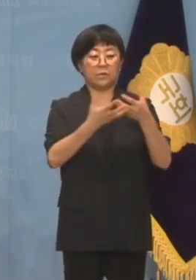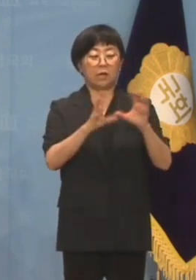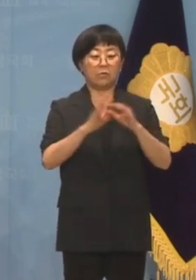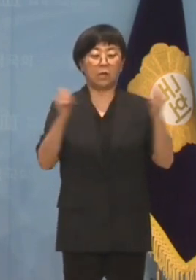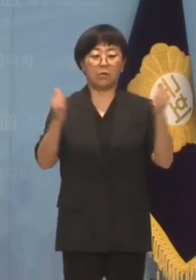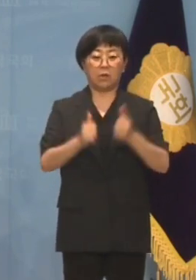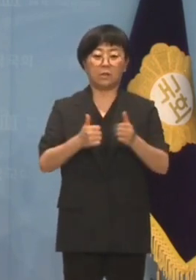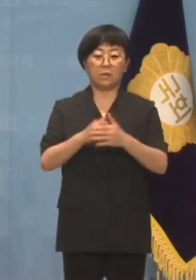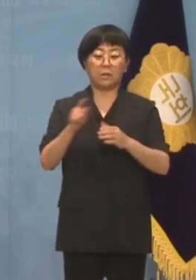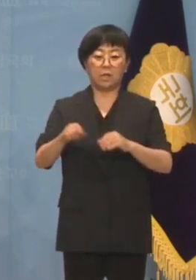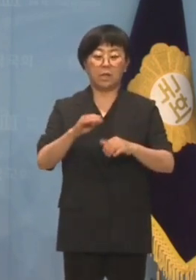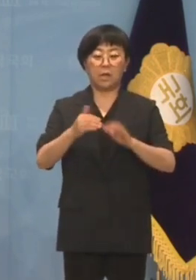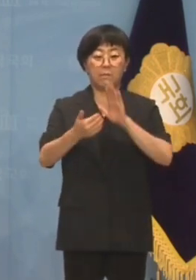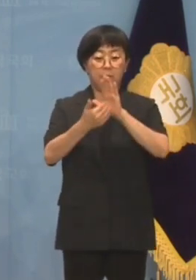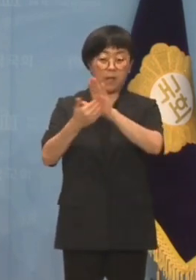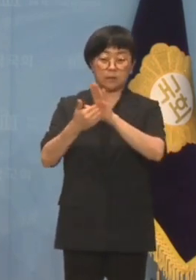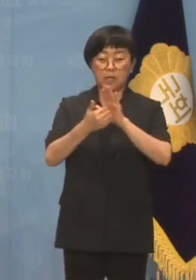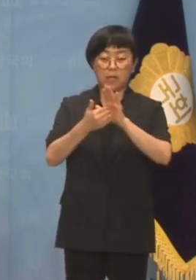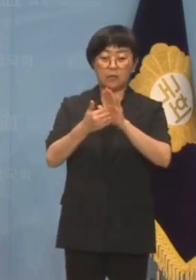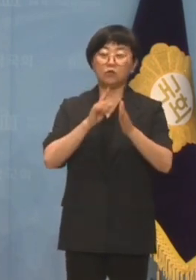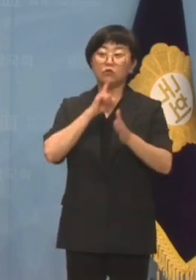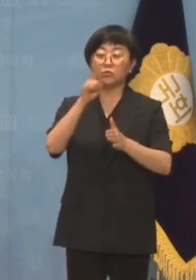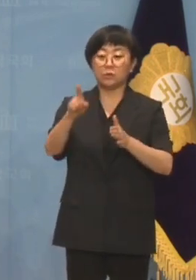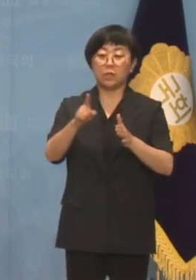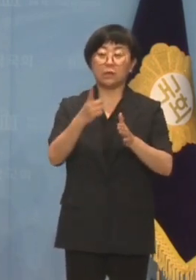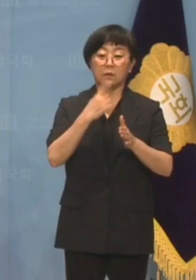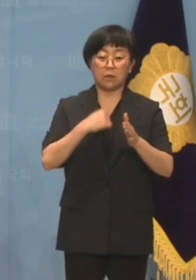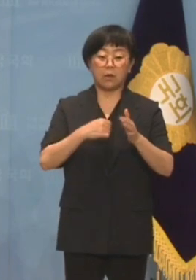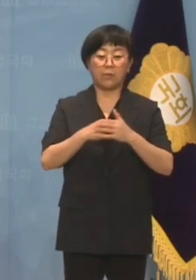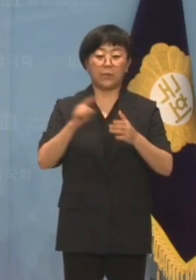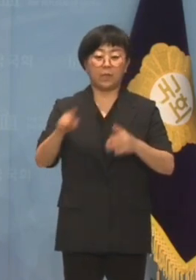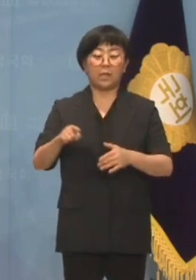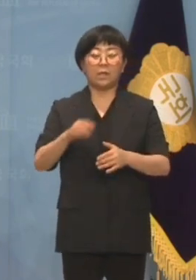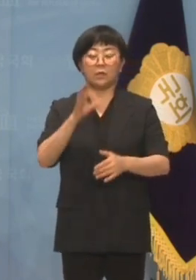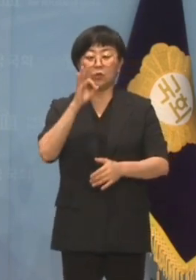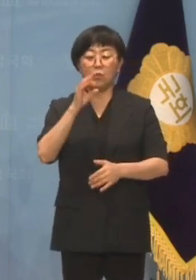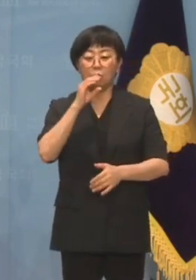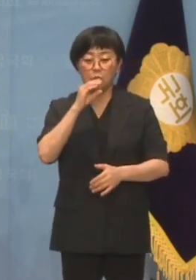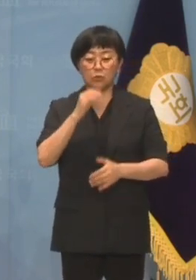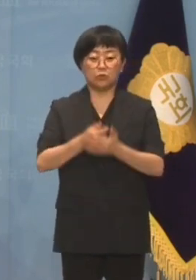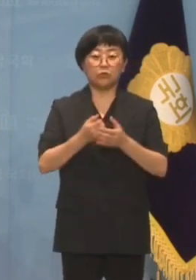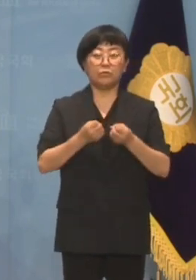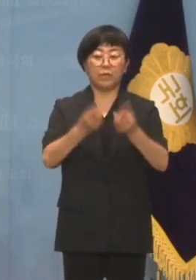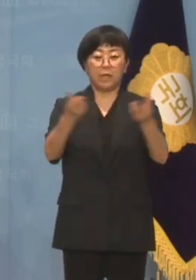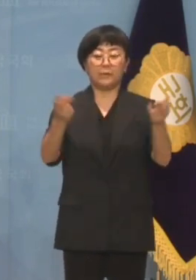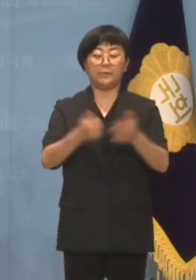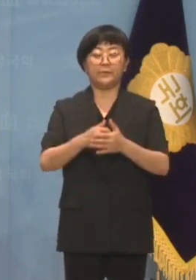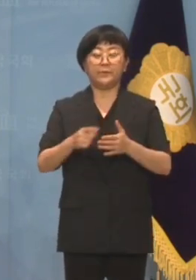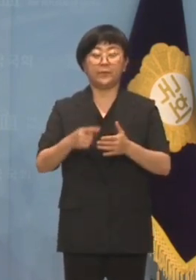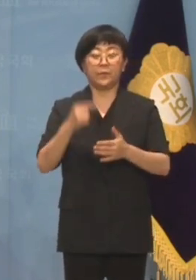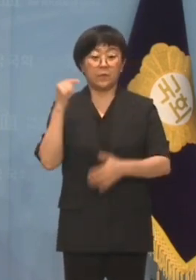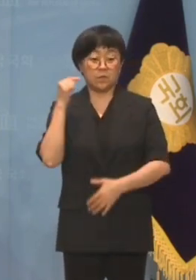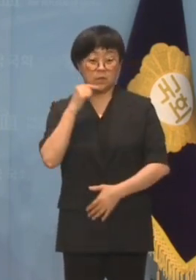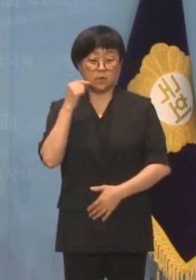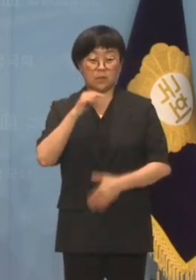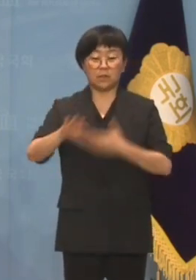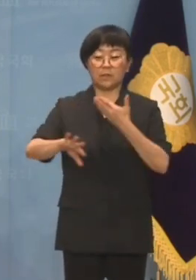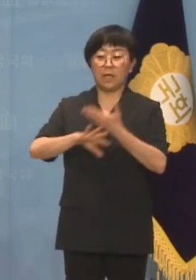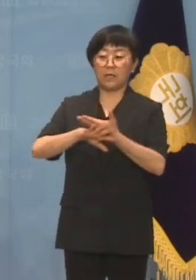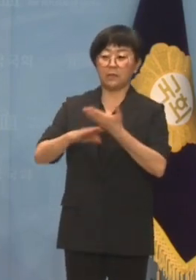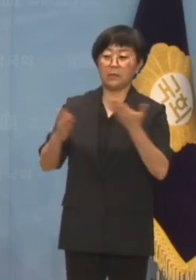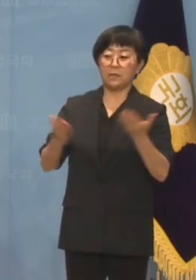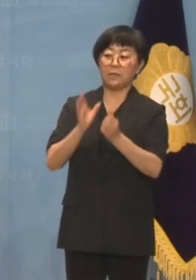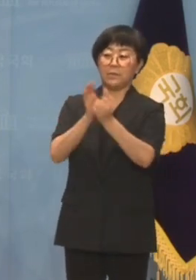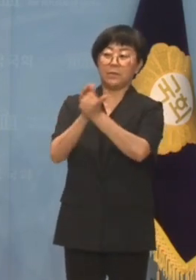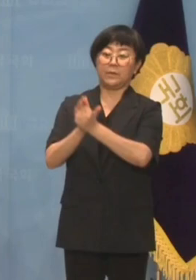의원들에게 방탄대우를 주문했던 그가 쩐당대회 돈봉투 살포는 철저히 남의 일이라고